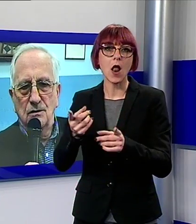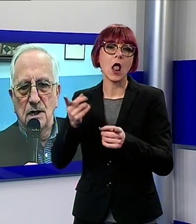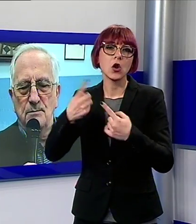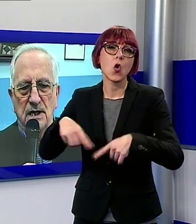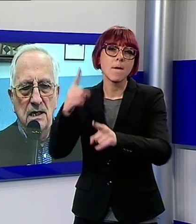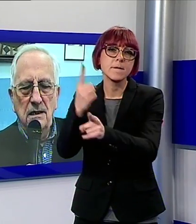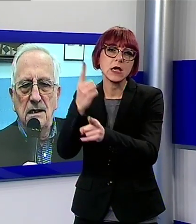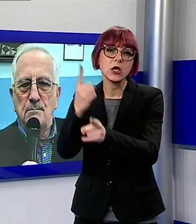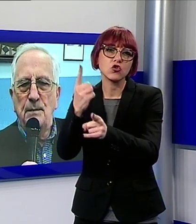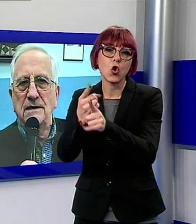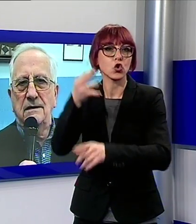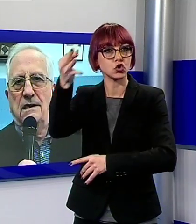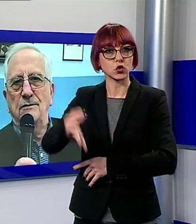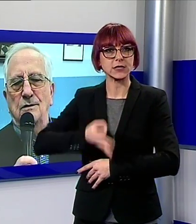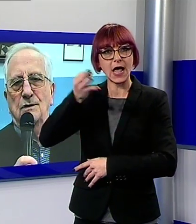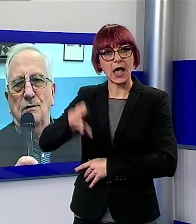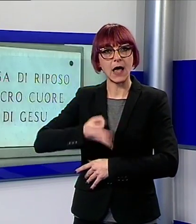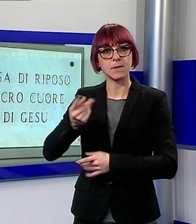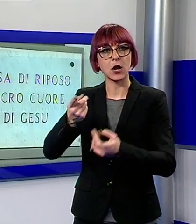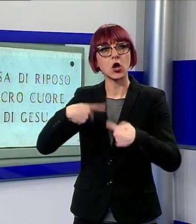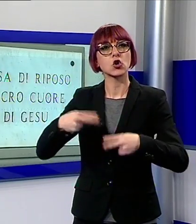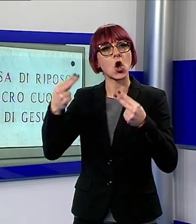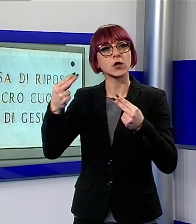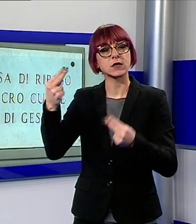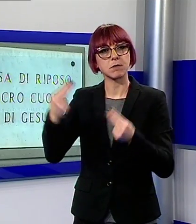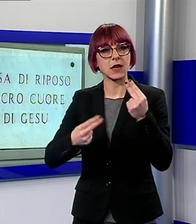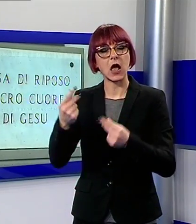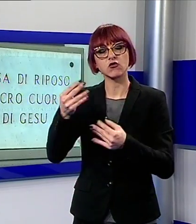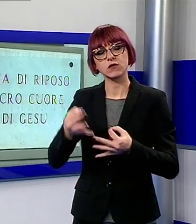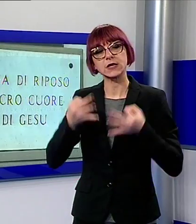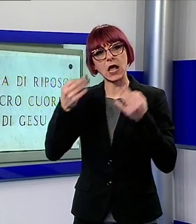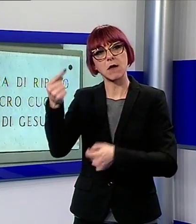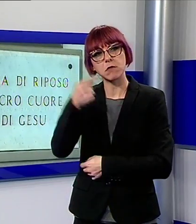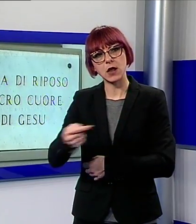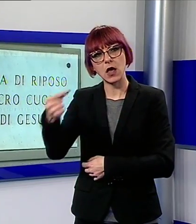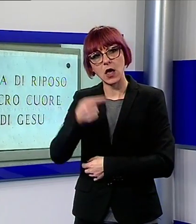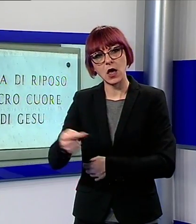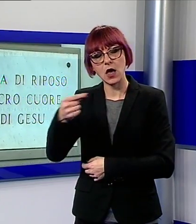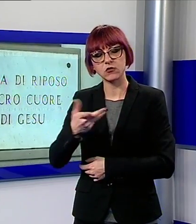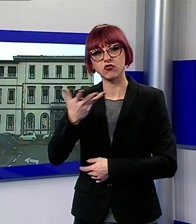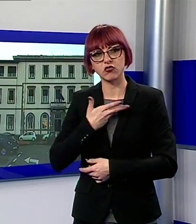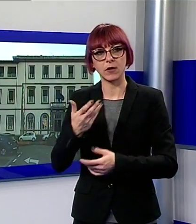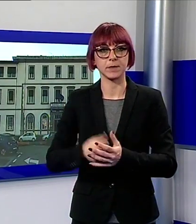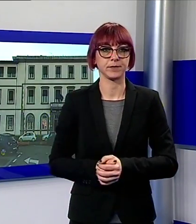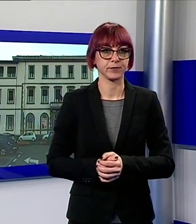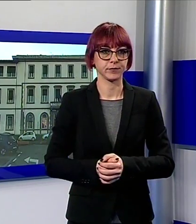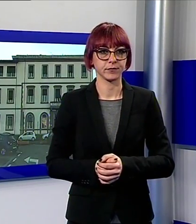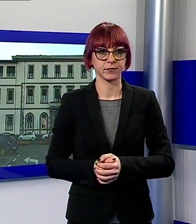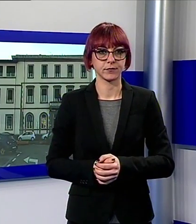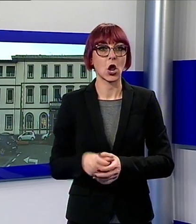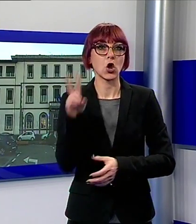sempre in passivo continuamente Il lascito Pieraccini è stato perfezionato in queste ore nello studio Viareggio del notaio Monaco Di